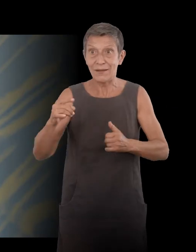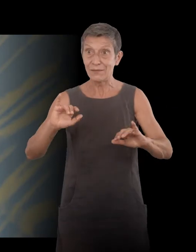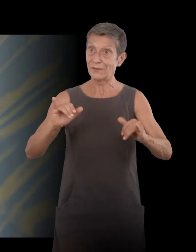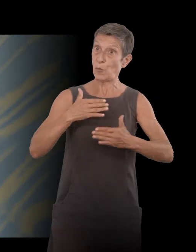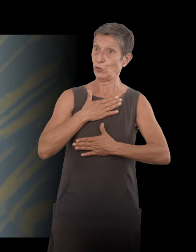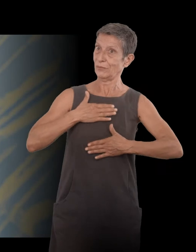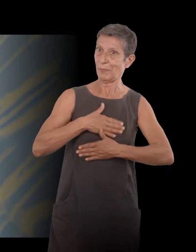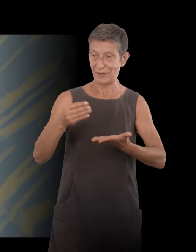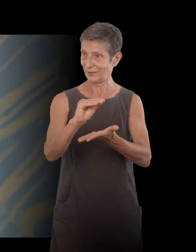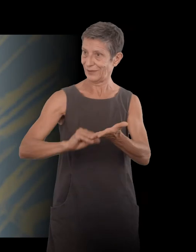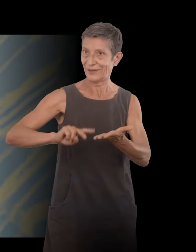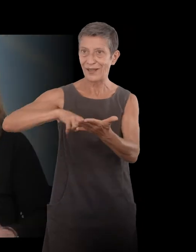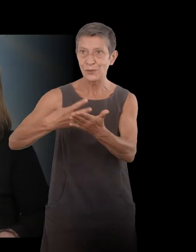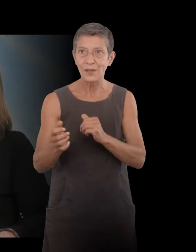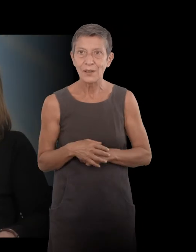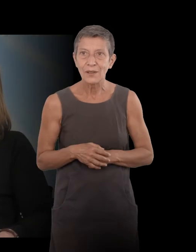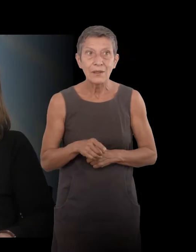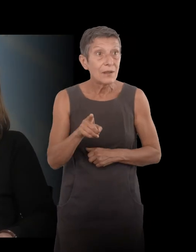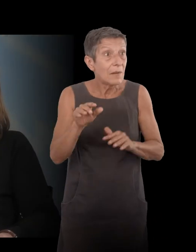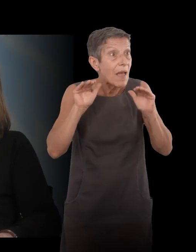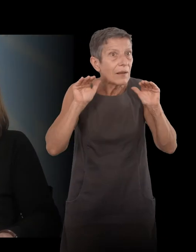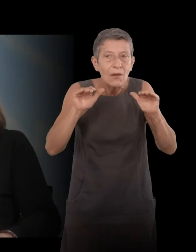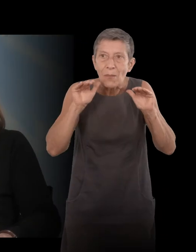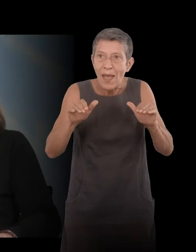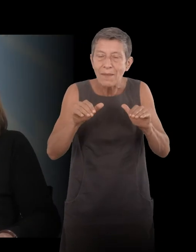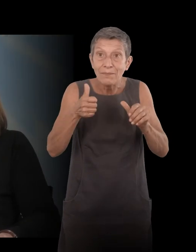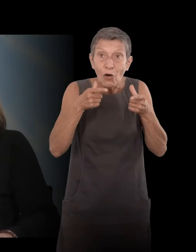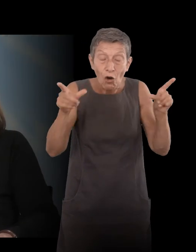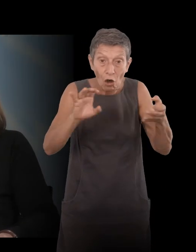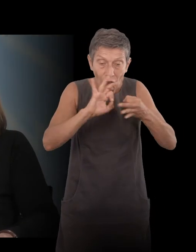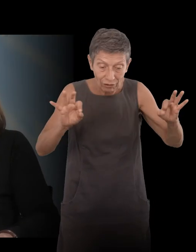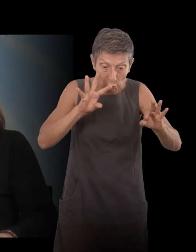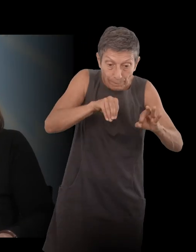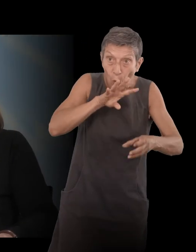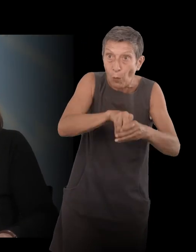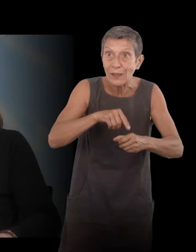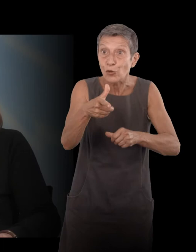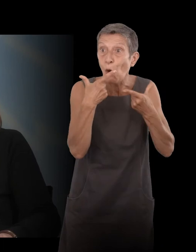C'est un sacré exploit d'avoir fait un livre en deux langues, quelque part. Oui, de redonner ça à la langue d'origine.